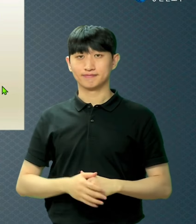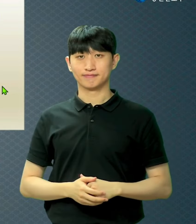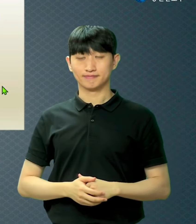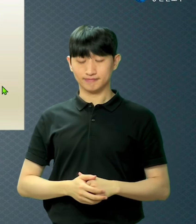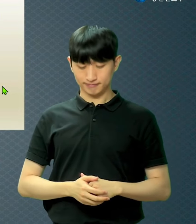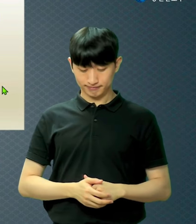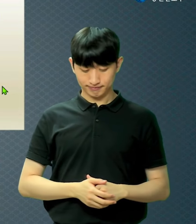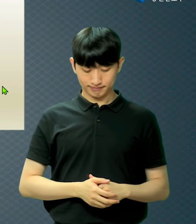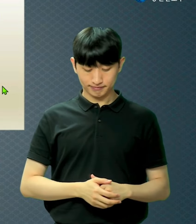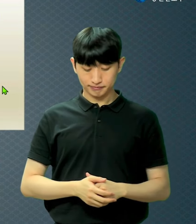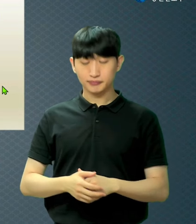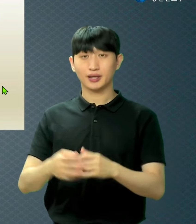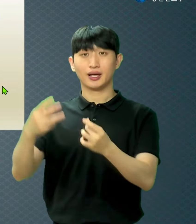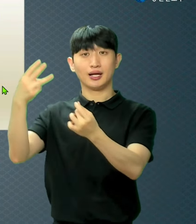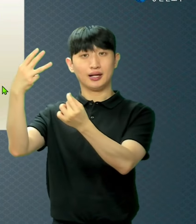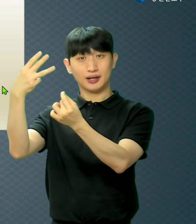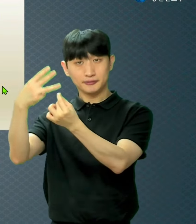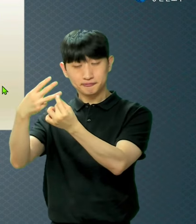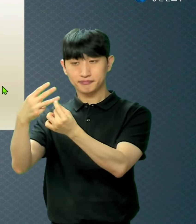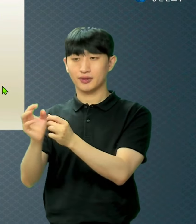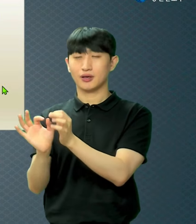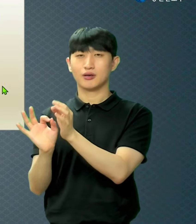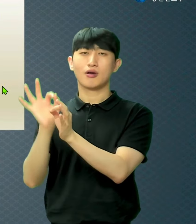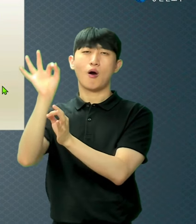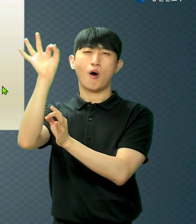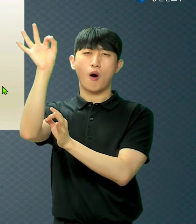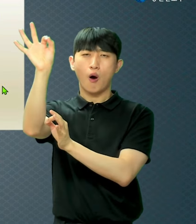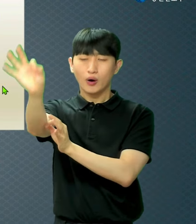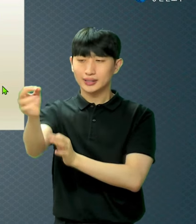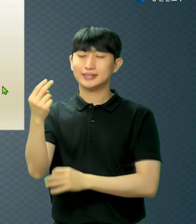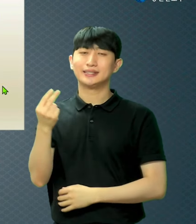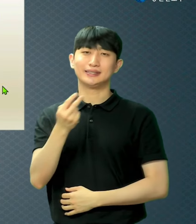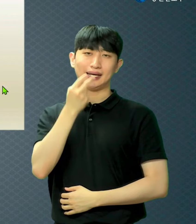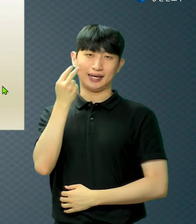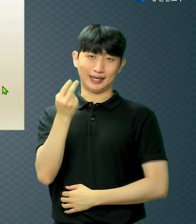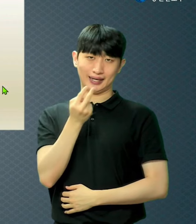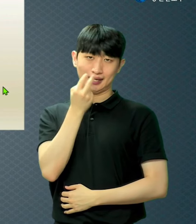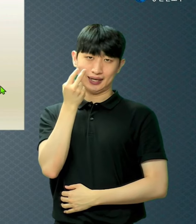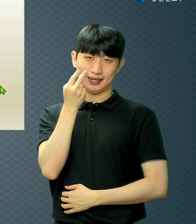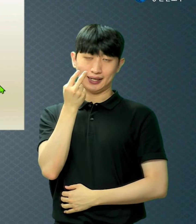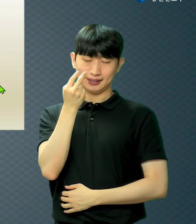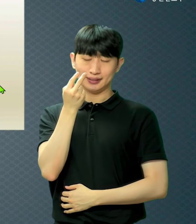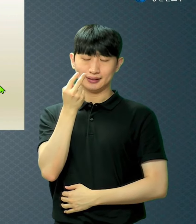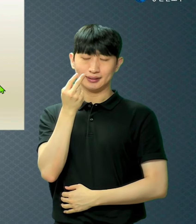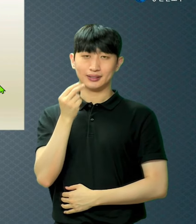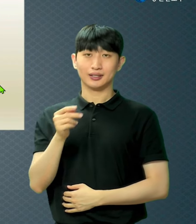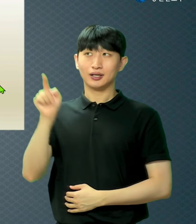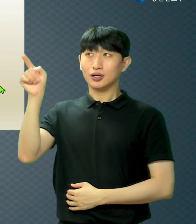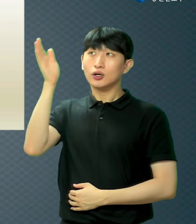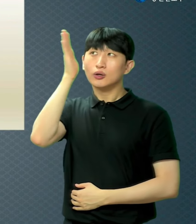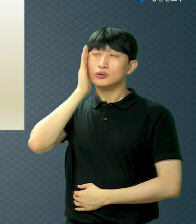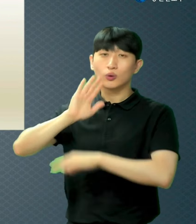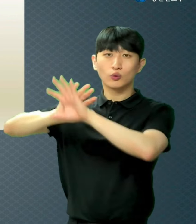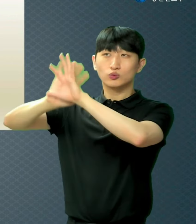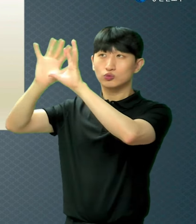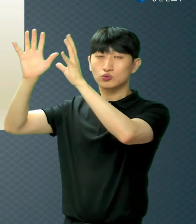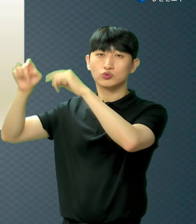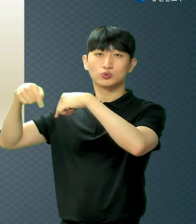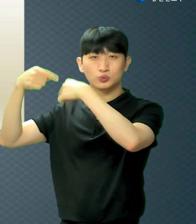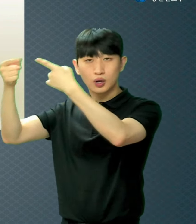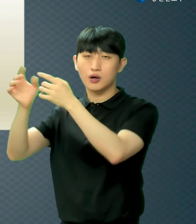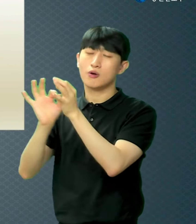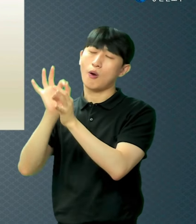번째는 영생의 소망 영원한 천국이 내 집이 됩니다 믿는